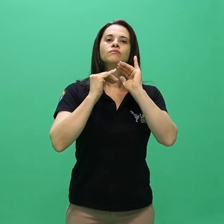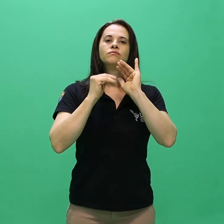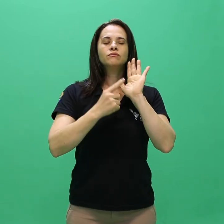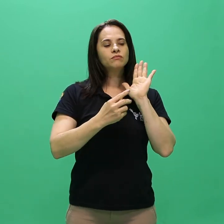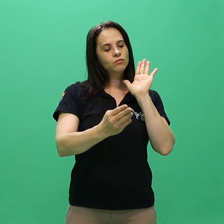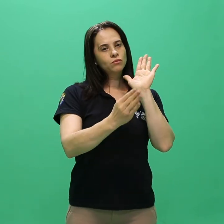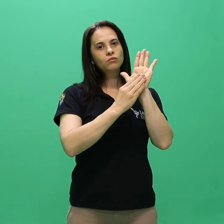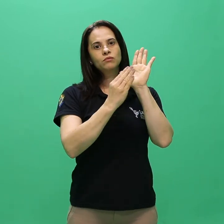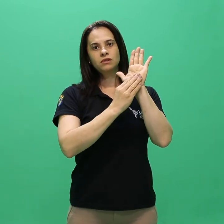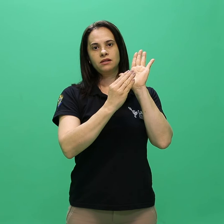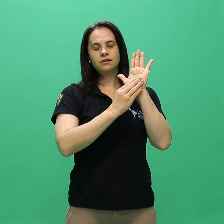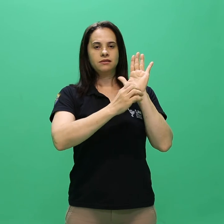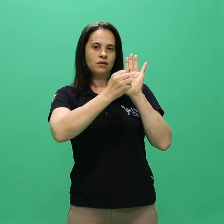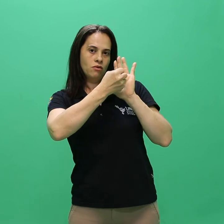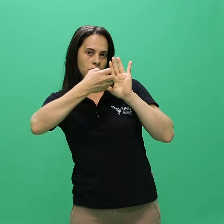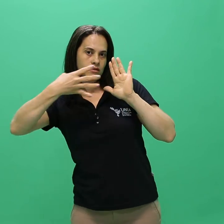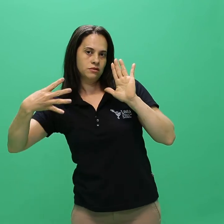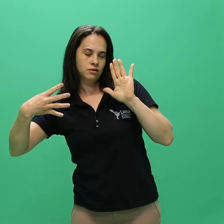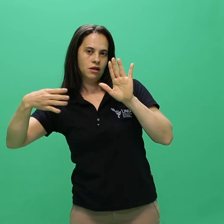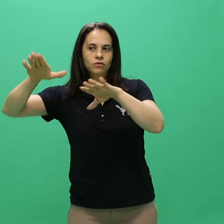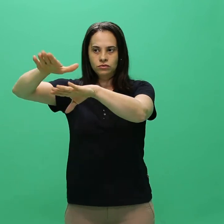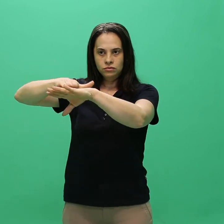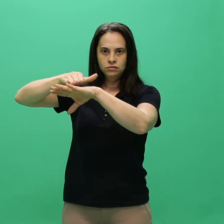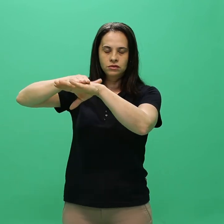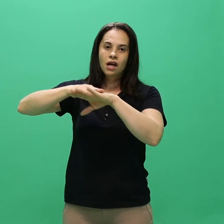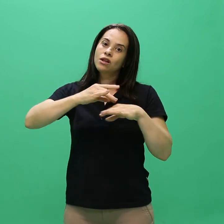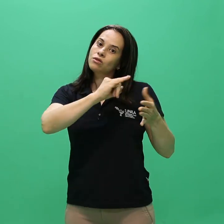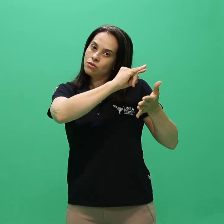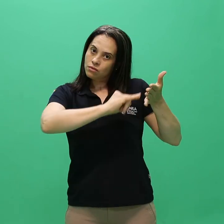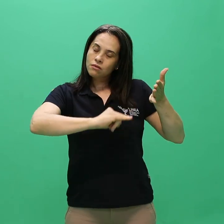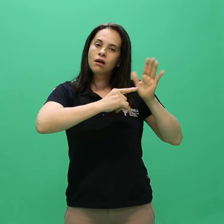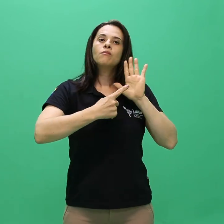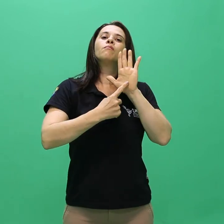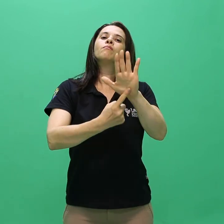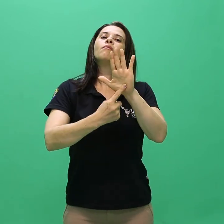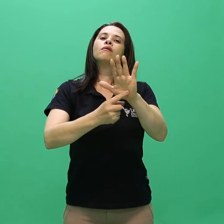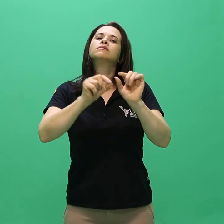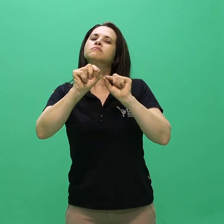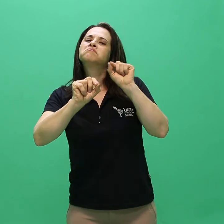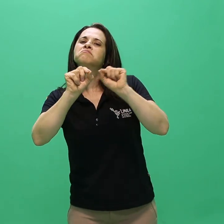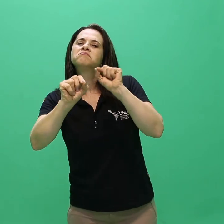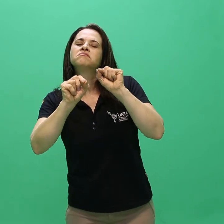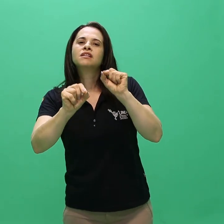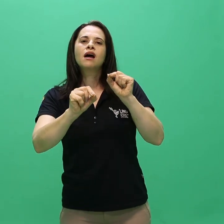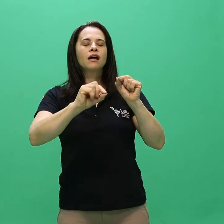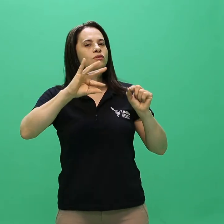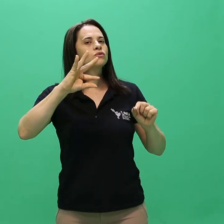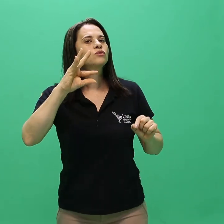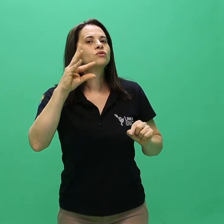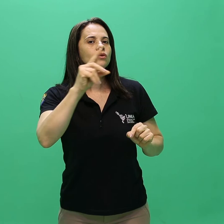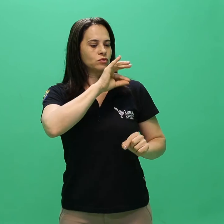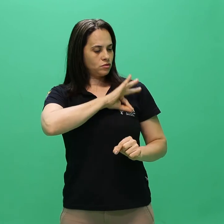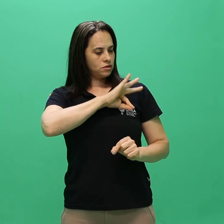de convocação, documentos que comprovem a renda familiar, devendo estes estar em